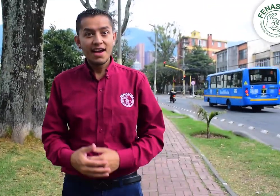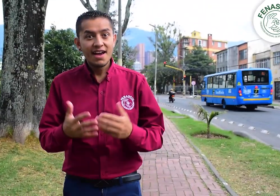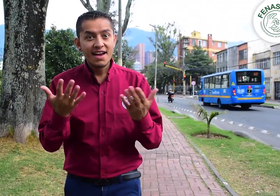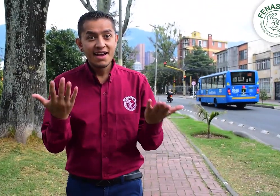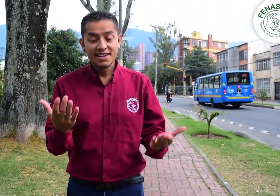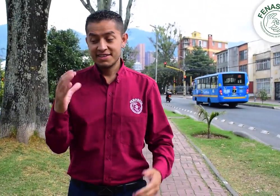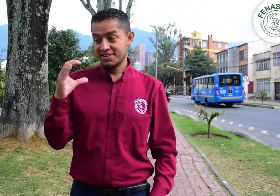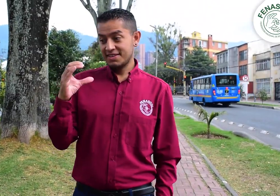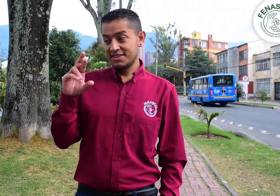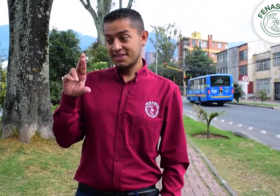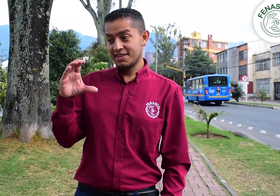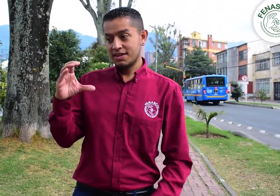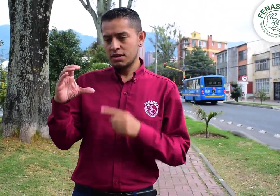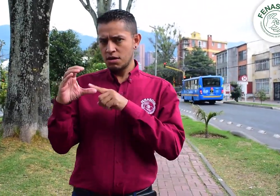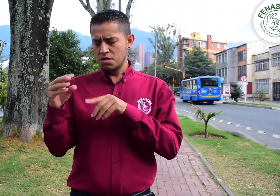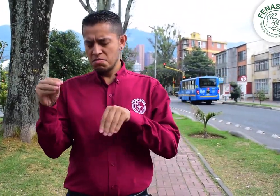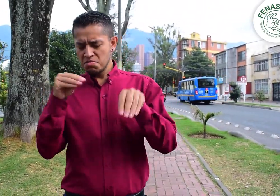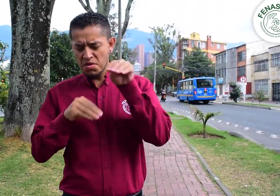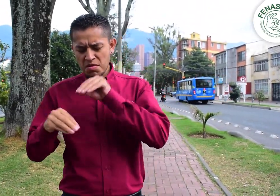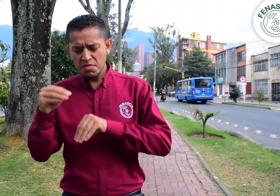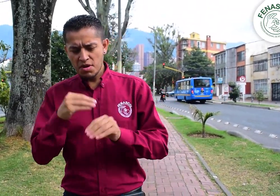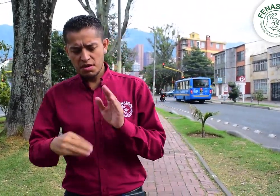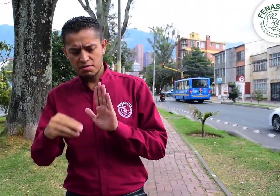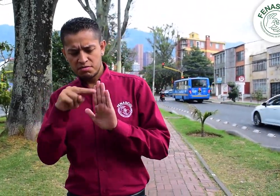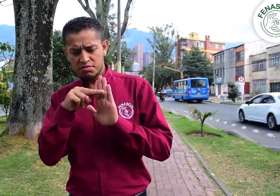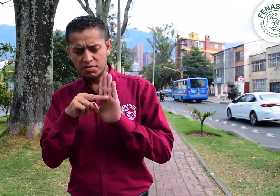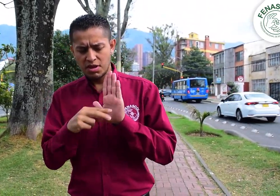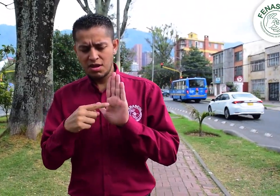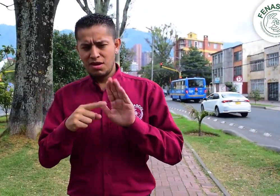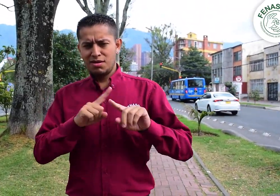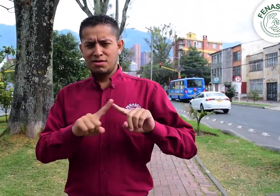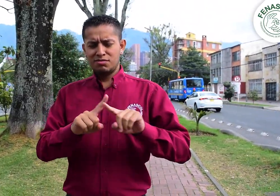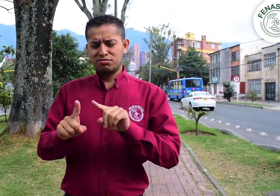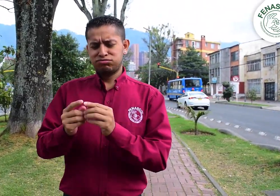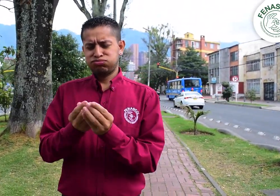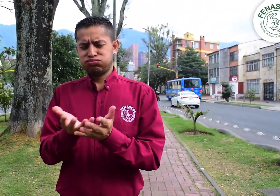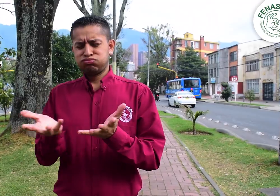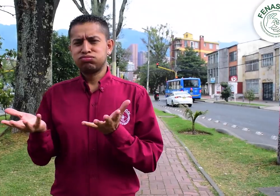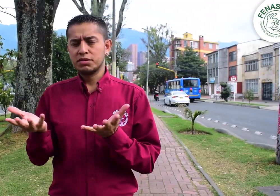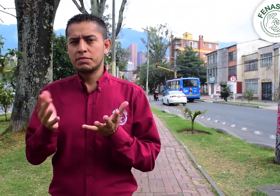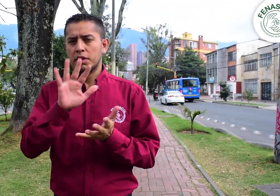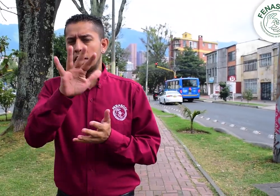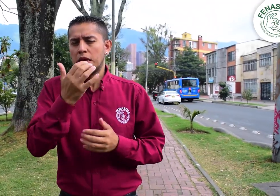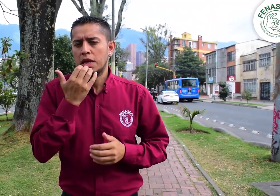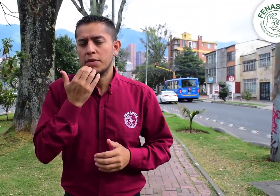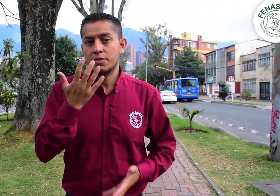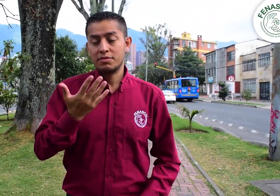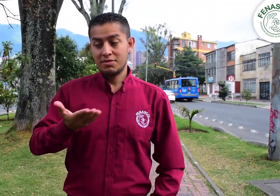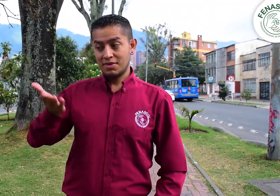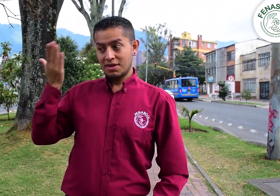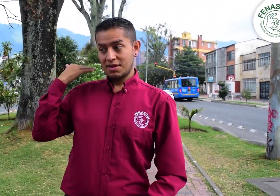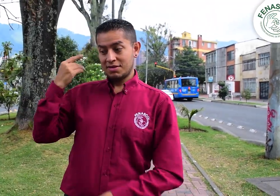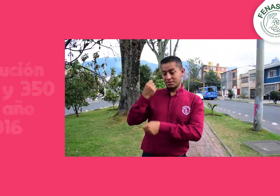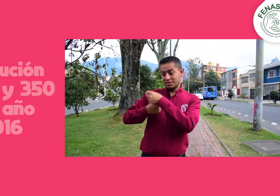Es por eso que la CRC ha expedido varias normativas, como la resolución